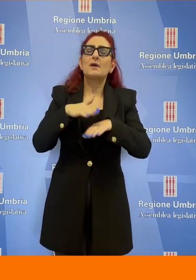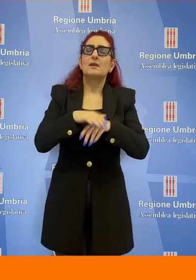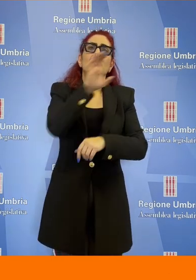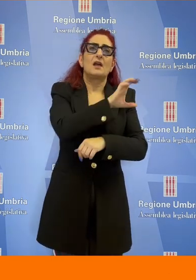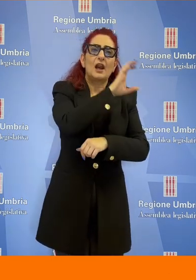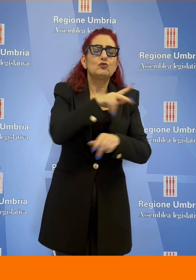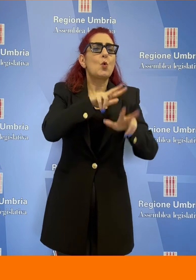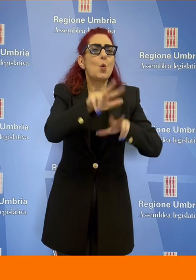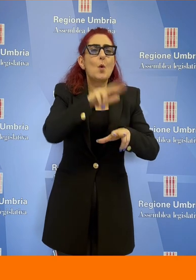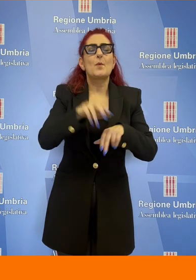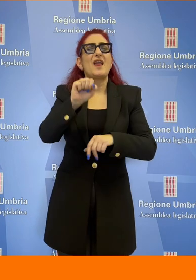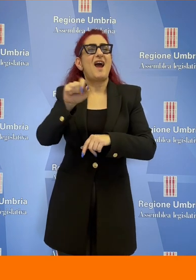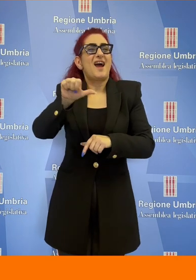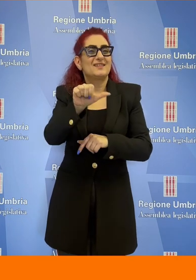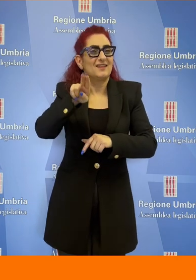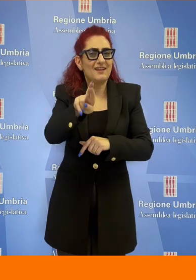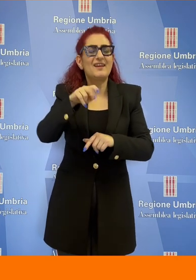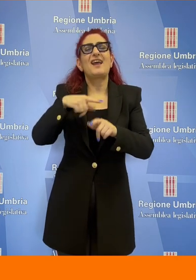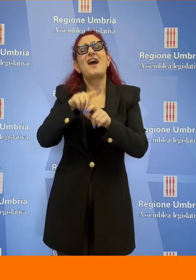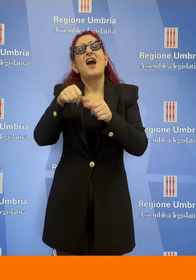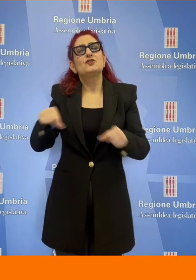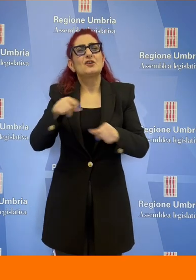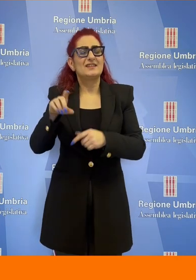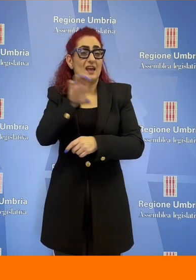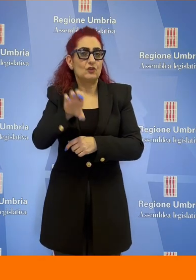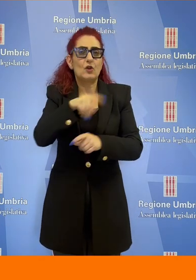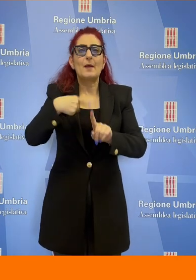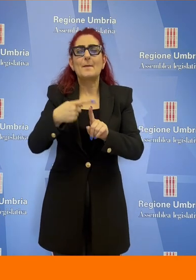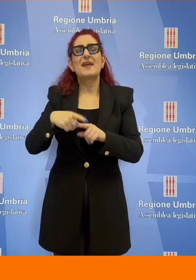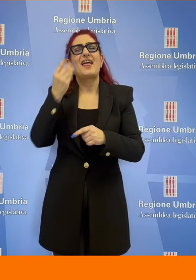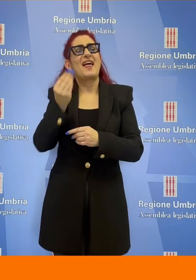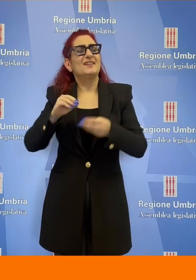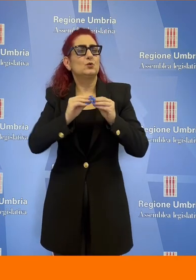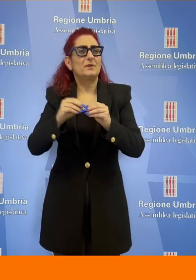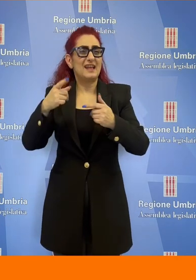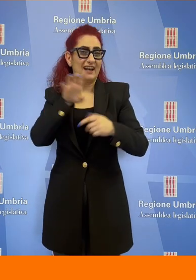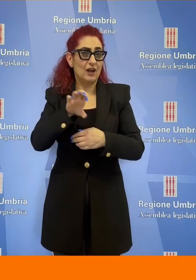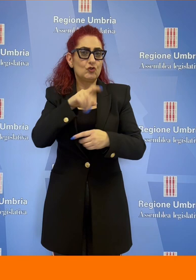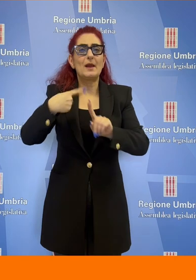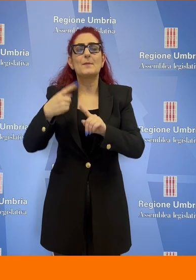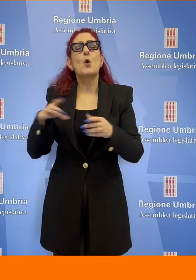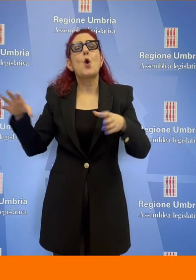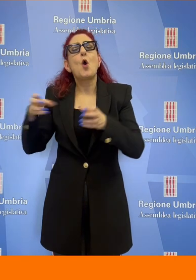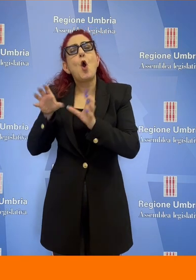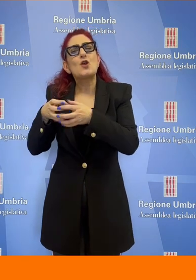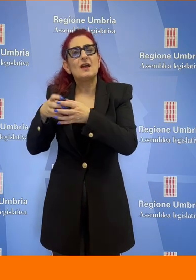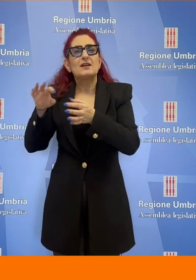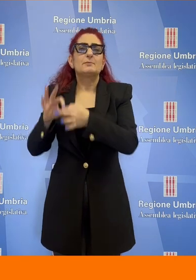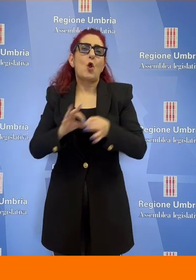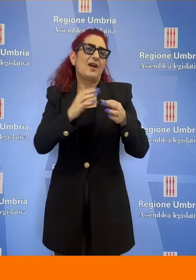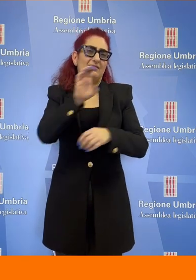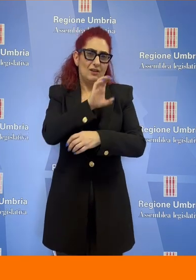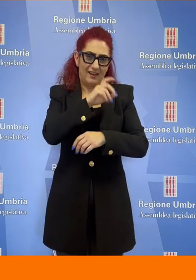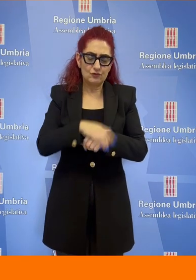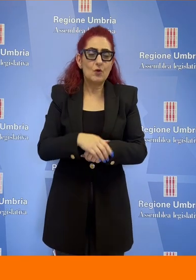della Regione, dei comuni, delle aziende sanitarie, delle agenzie regionali, degli enti strumentali regionali e degli organismi dipendenti dalla Regione.